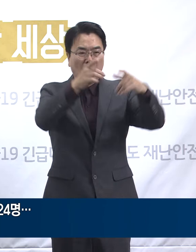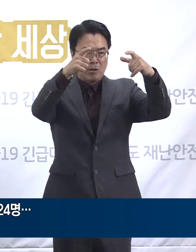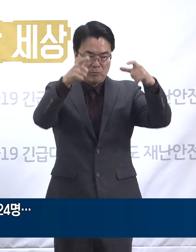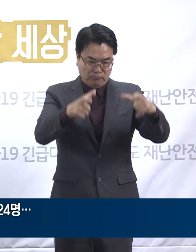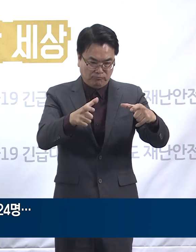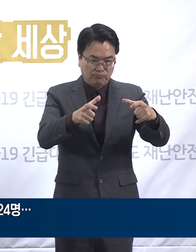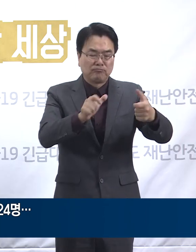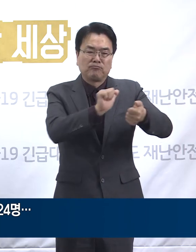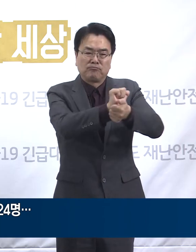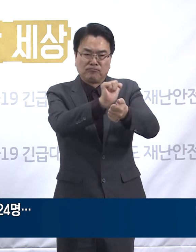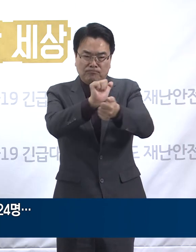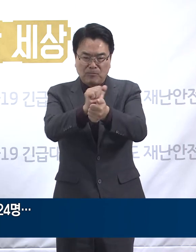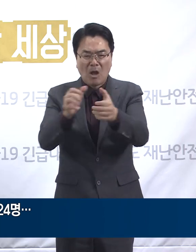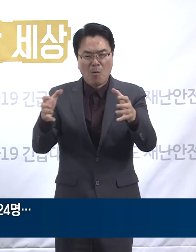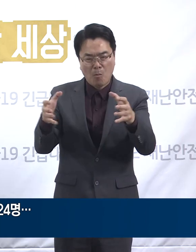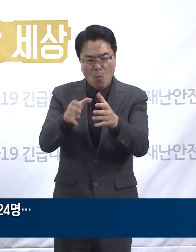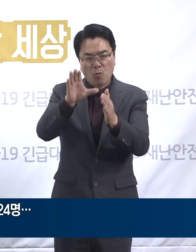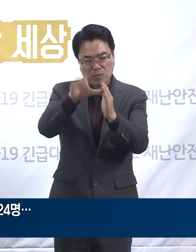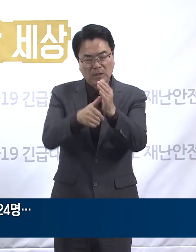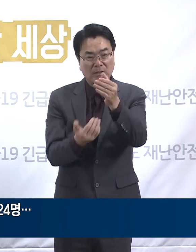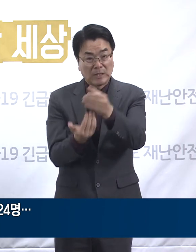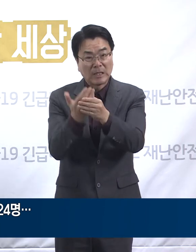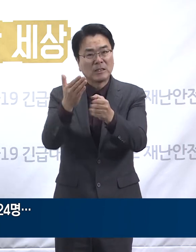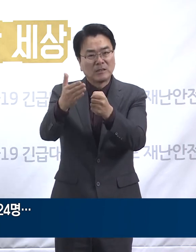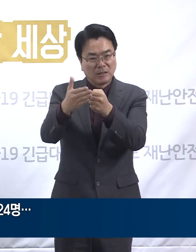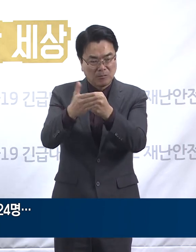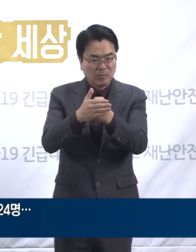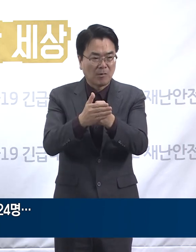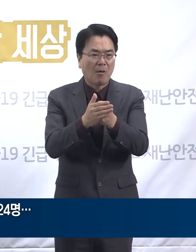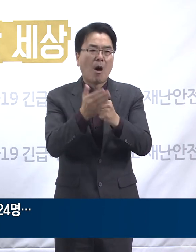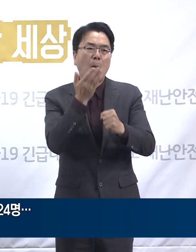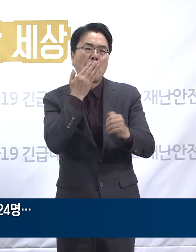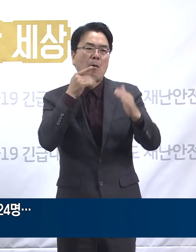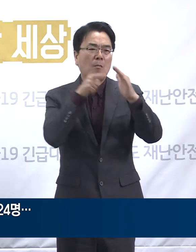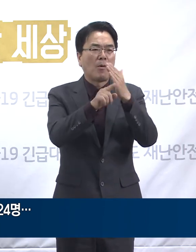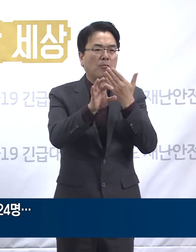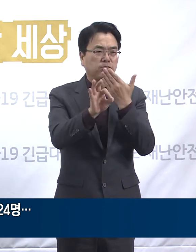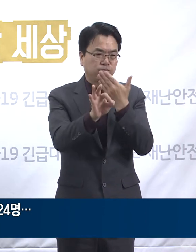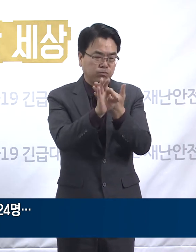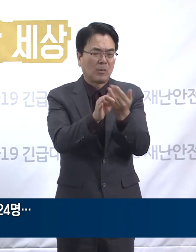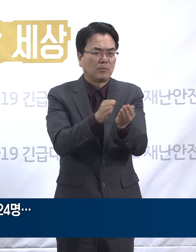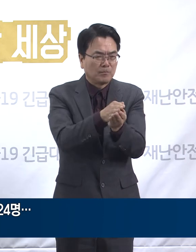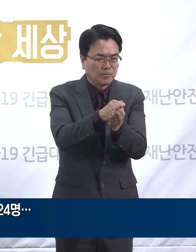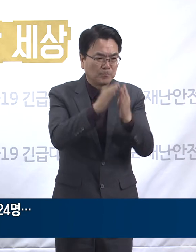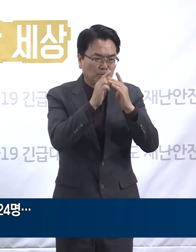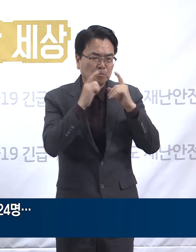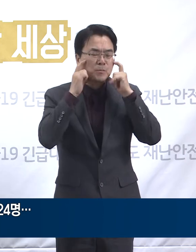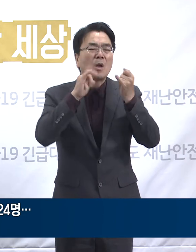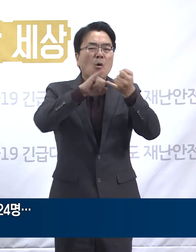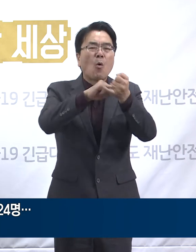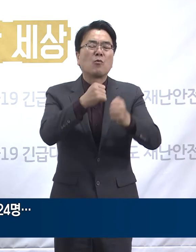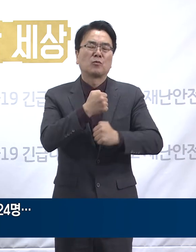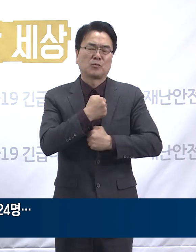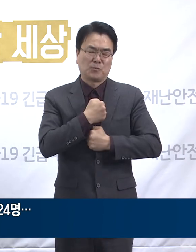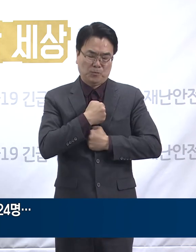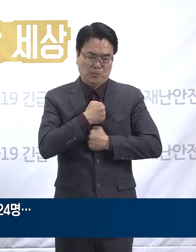발생하고 있습니다. 식당 등을 방문하실 때에는 마스크 착용 및 손소독제 사용을 꼭 지켜주시기 바랍니다.